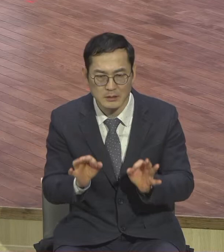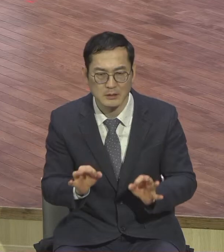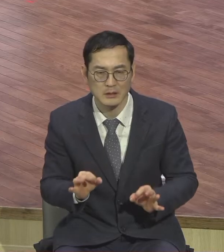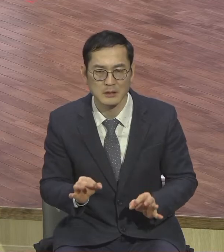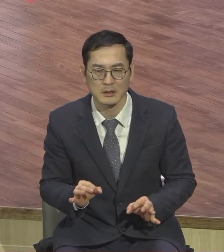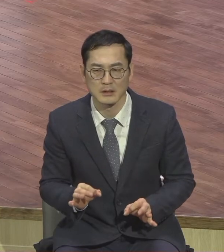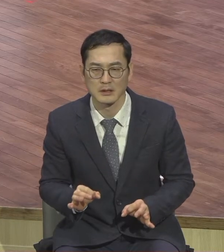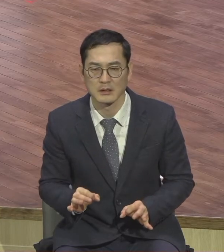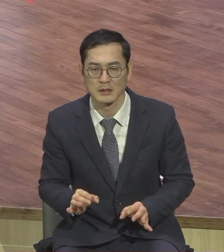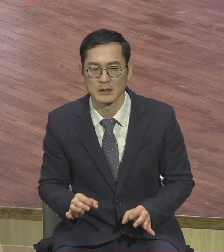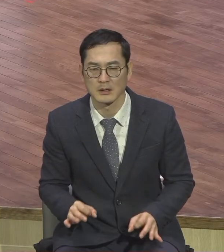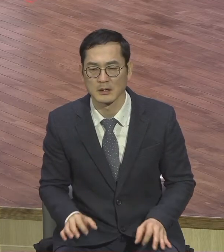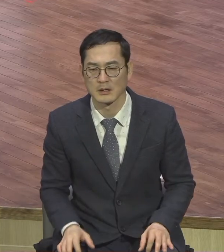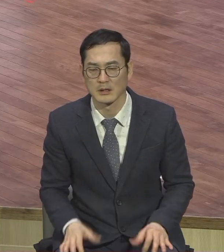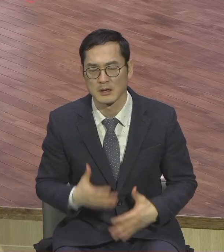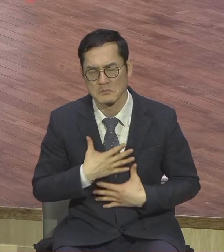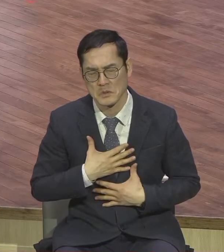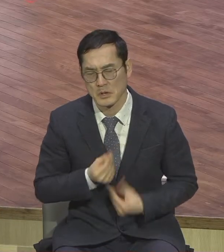표정관리 잘하세요